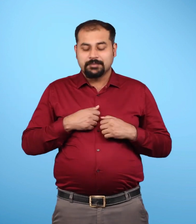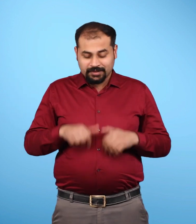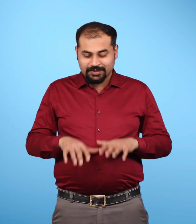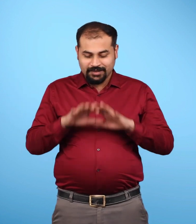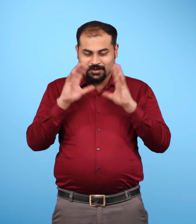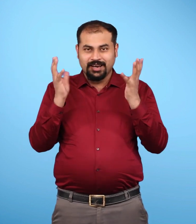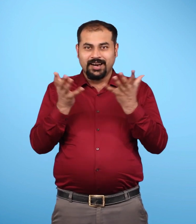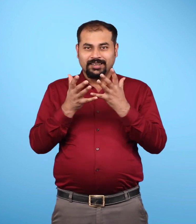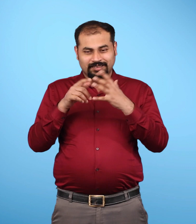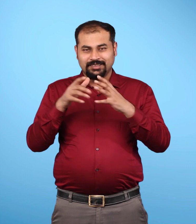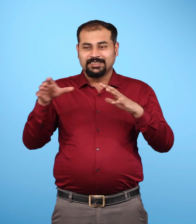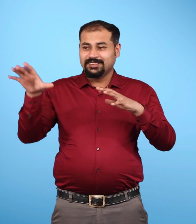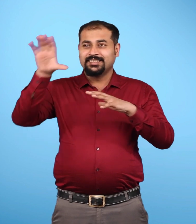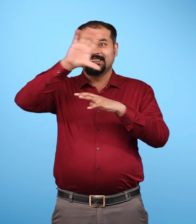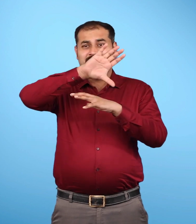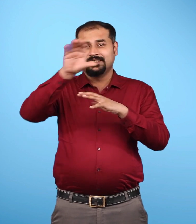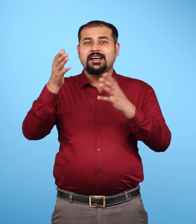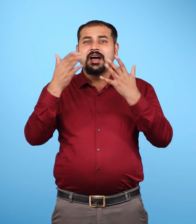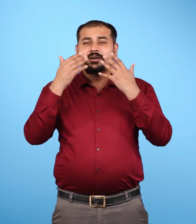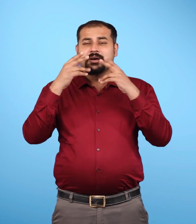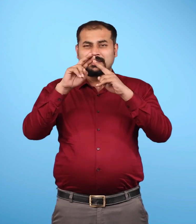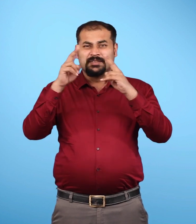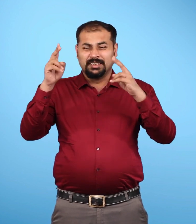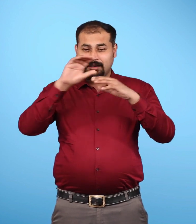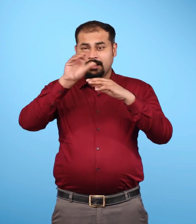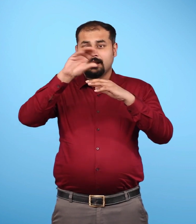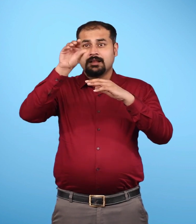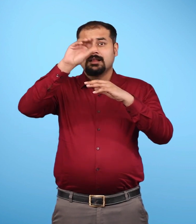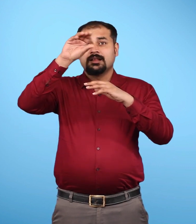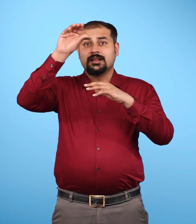वायुमंडल को उसके घटकों, तापमान तथा अन्ने के आधार पर